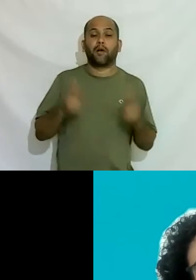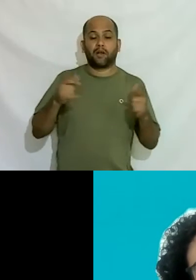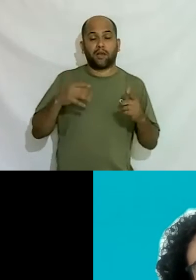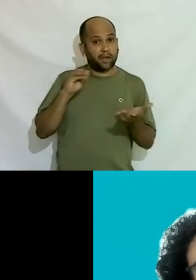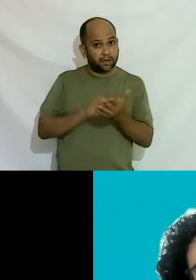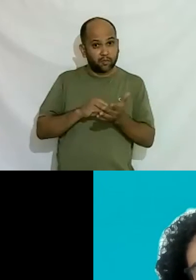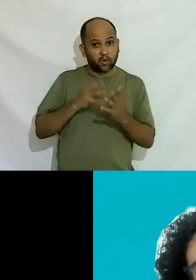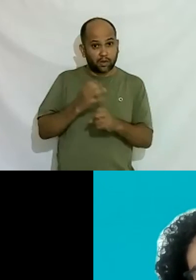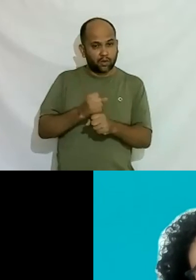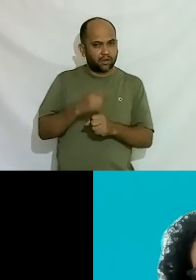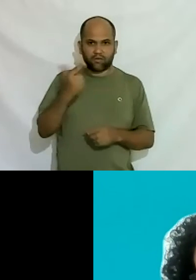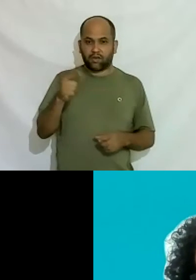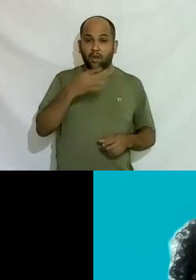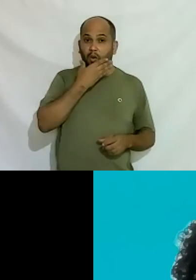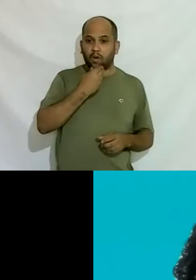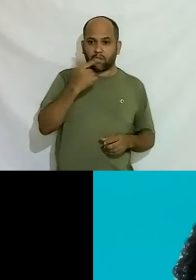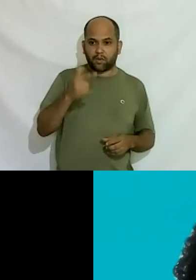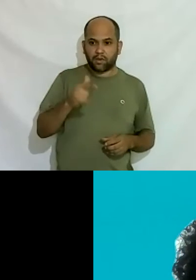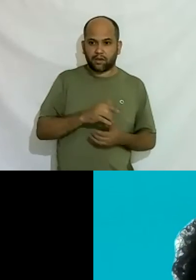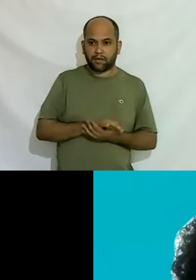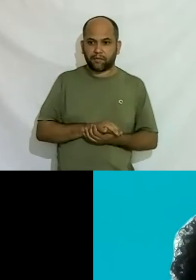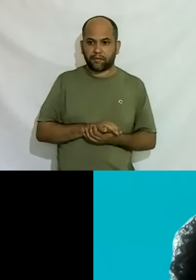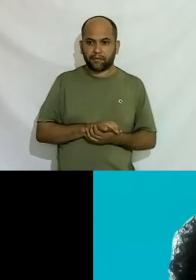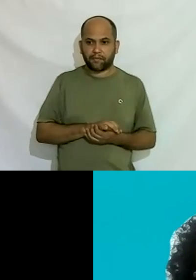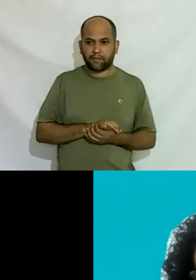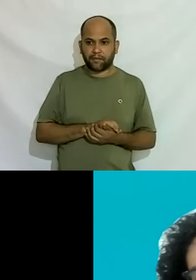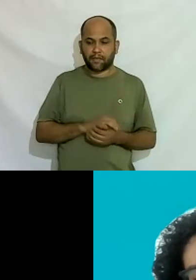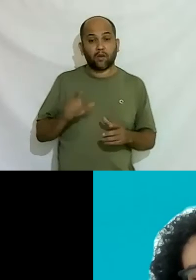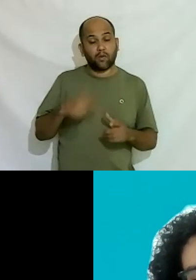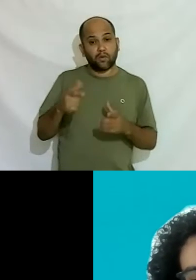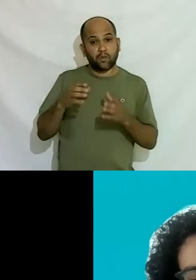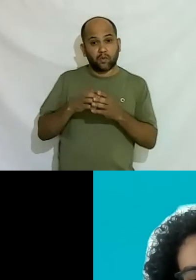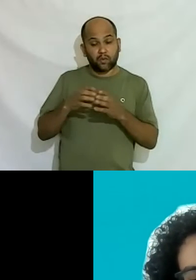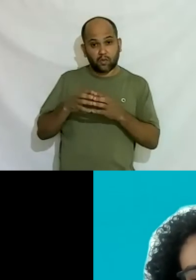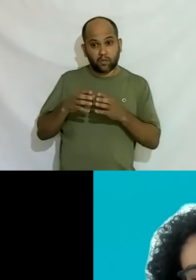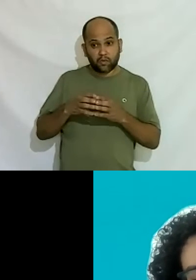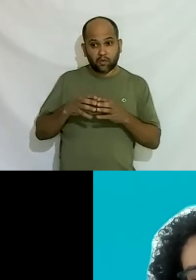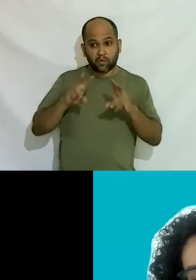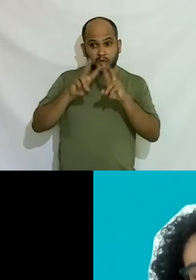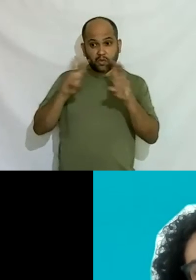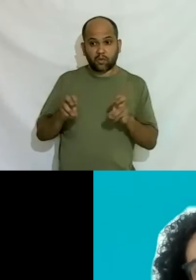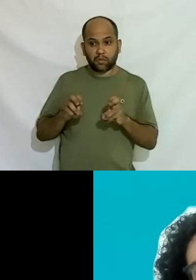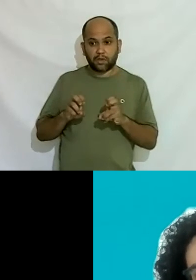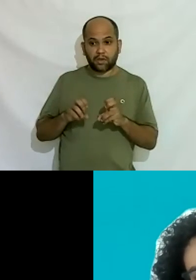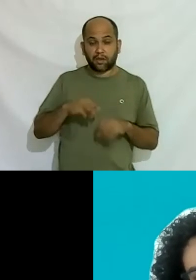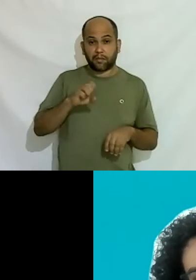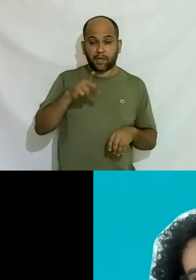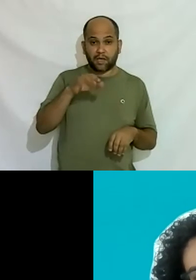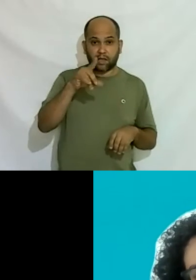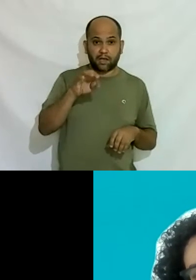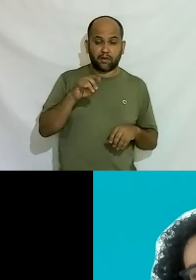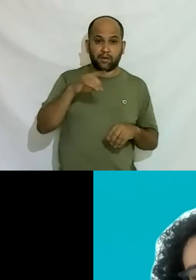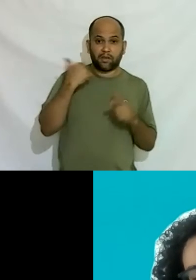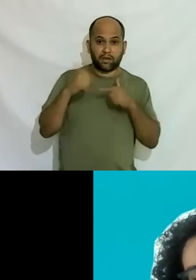nessa conta sim tem razão o segundo grupo de questões que eu tinha comentado é sobre o mercado de trabalho né